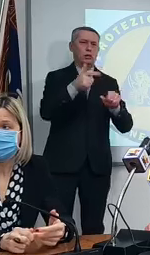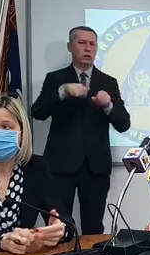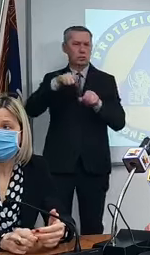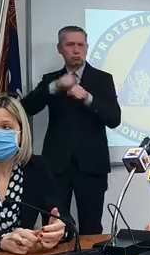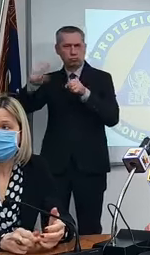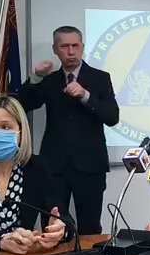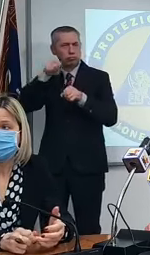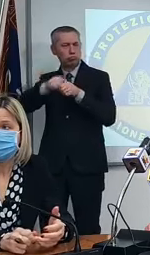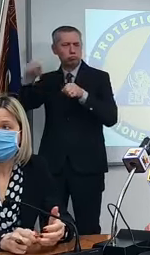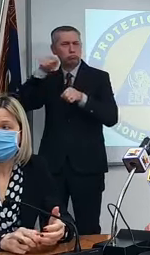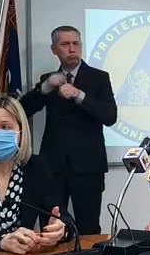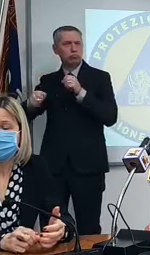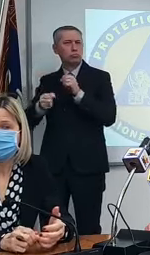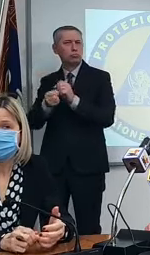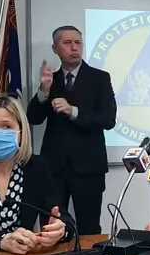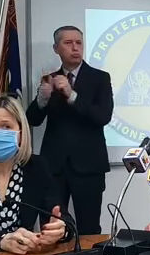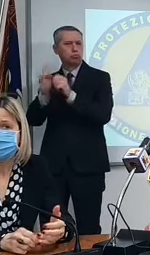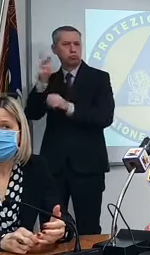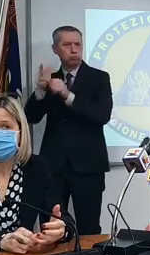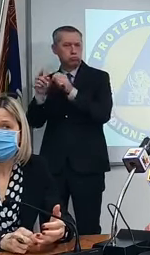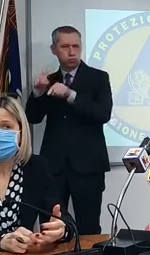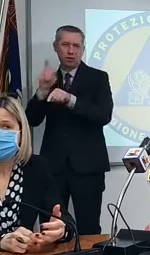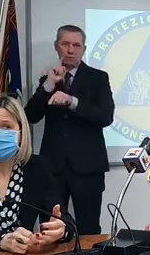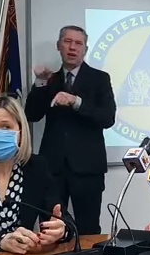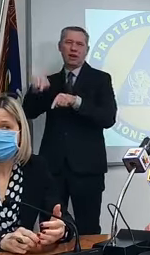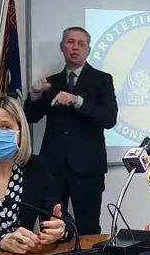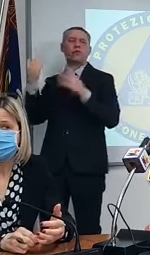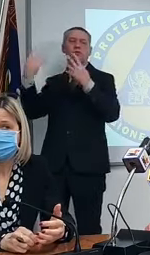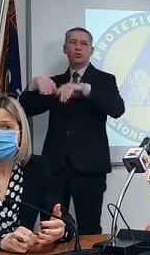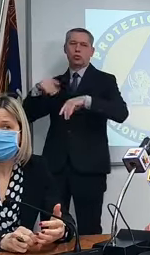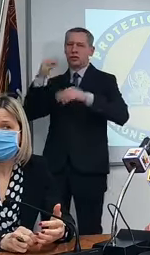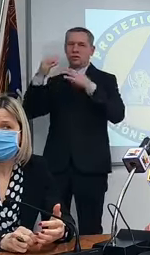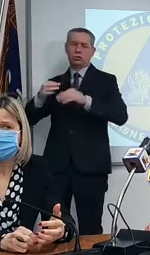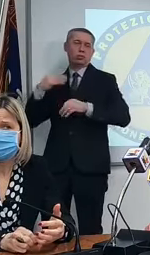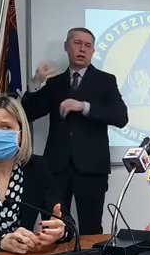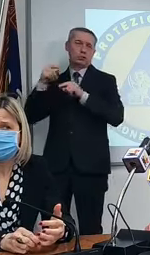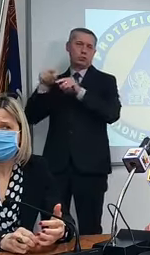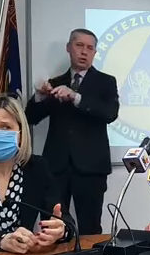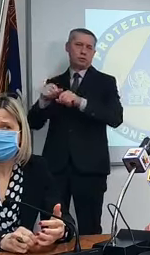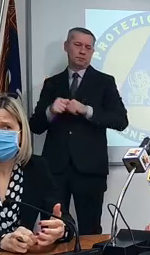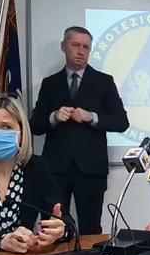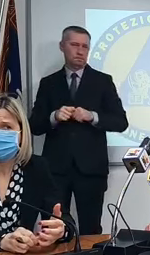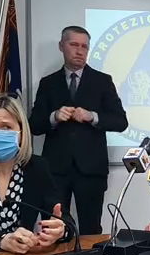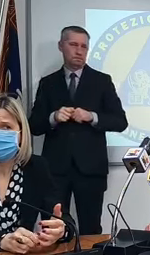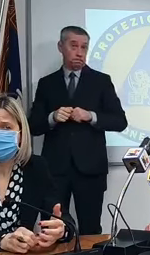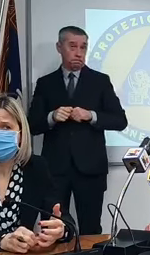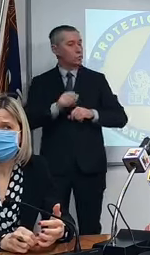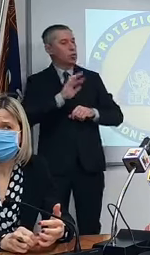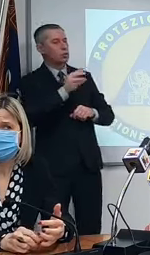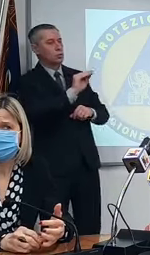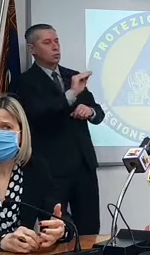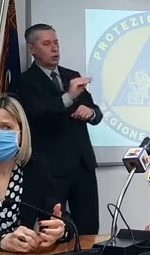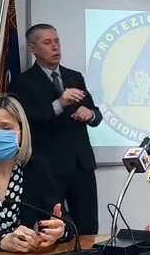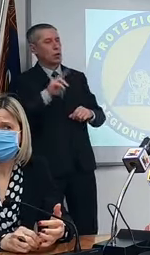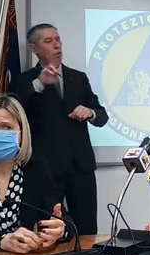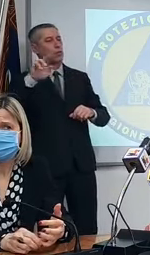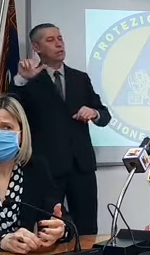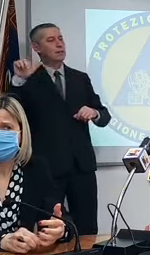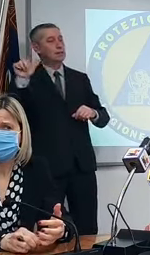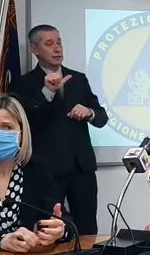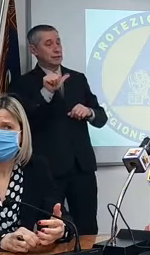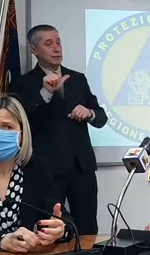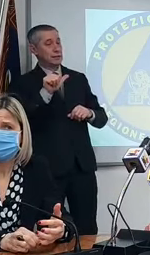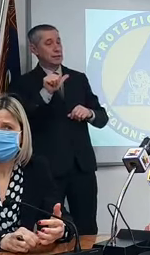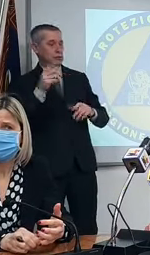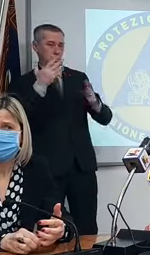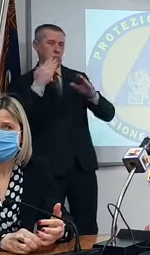un'altra cosa che volevo chiedere al suo solo presidente in tutte le ulse nel momento in cui si va a fare la vaccinazione